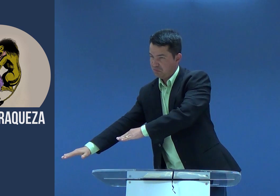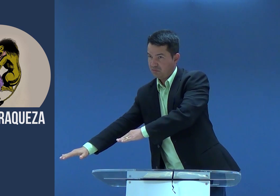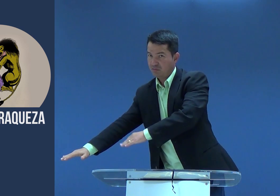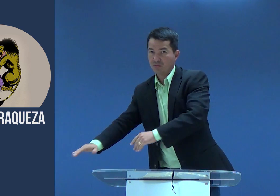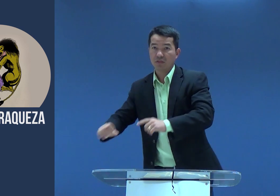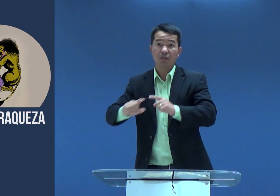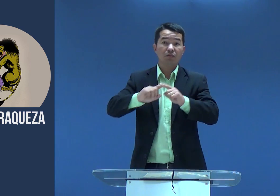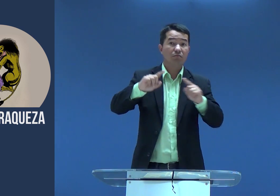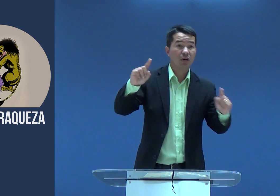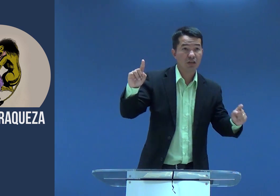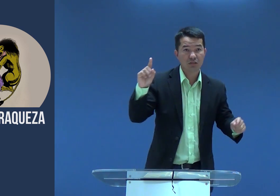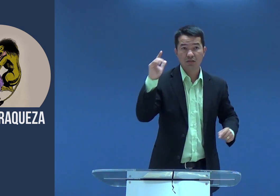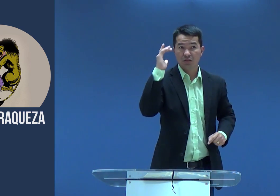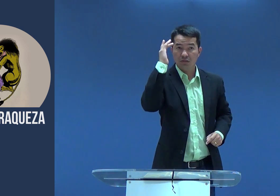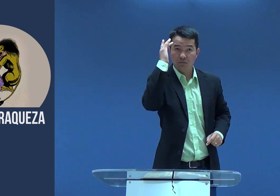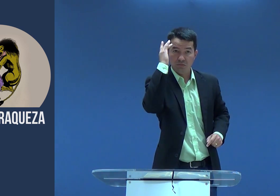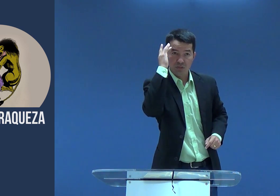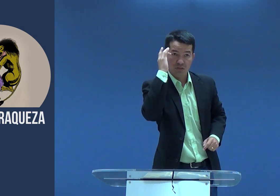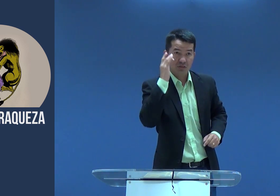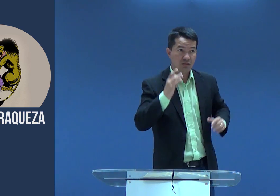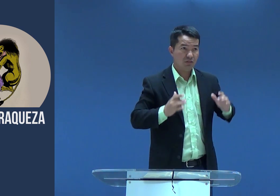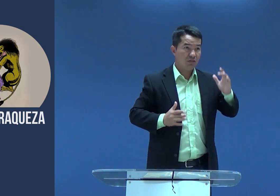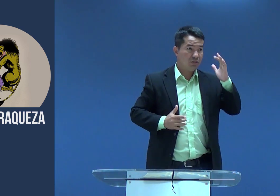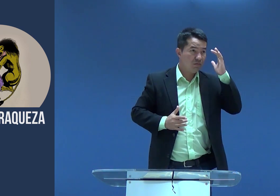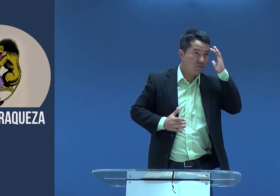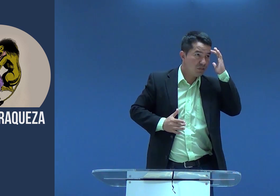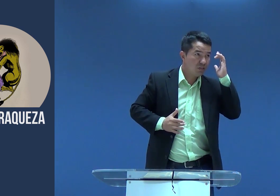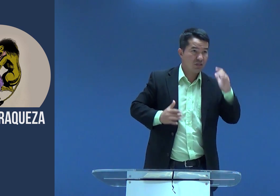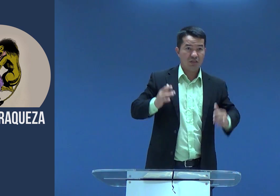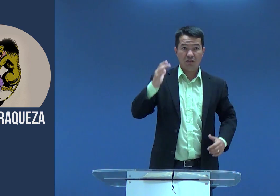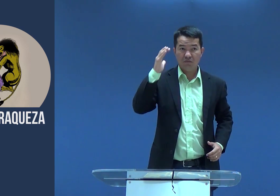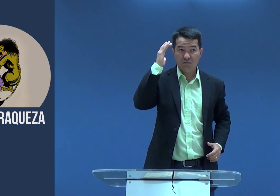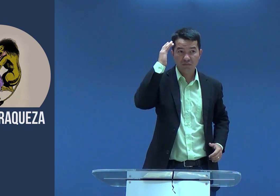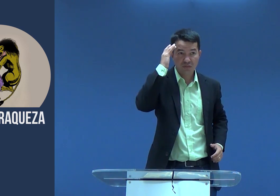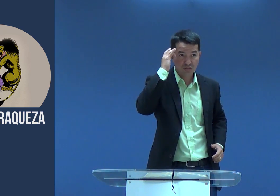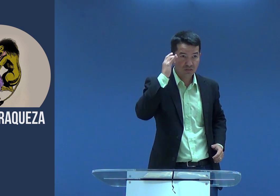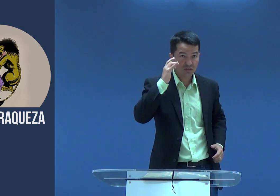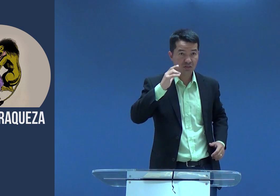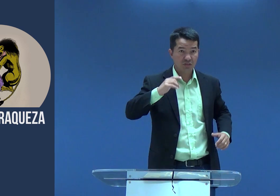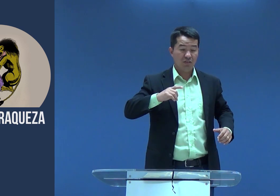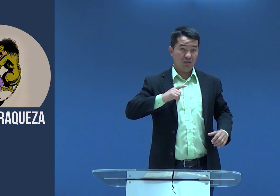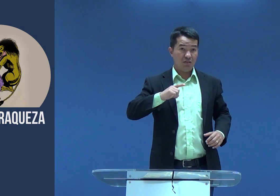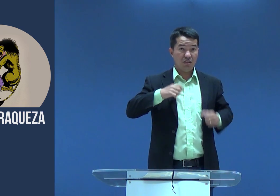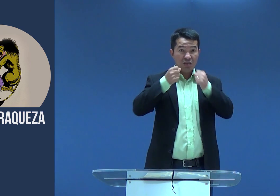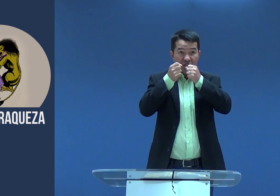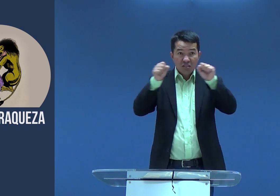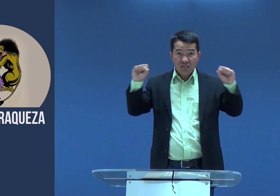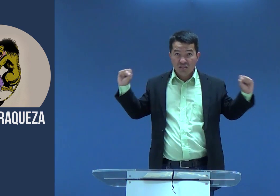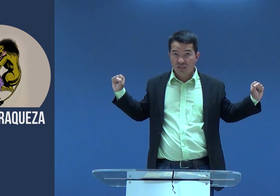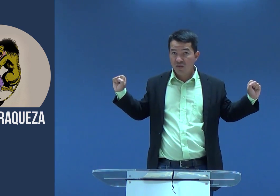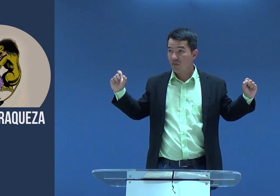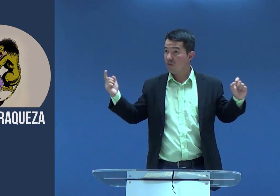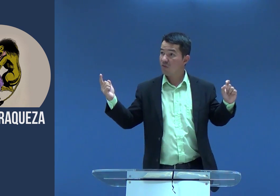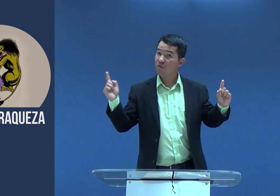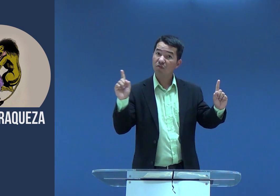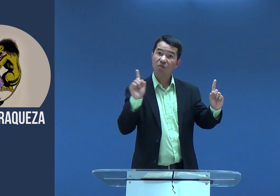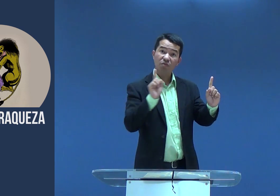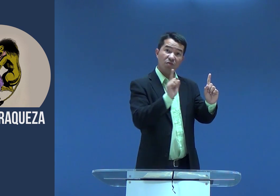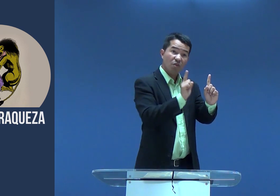Deixou ele ali e seguiu a sua vida. E os dias que foram passando, parece